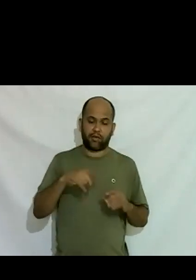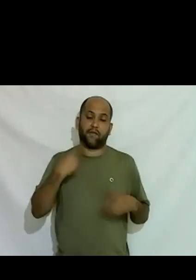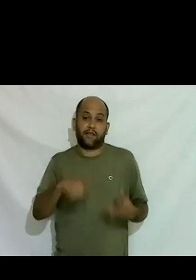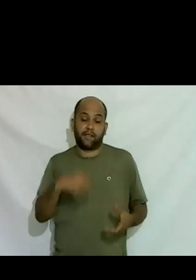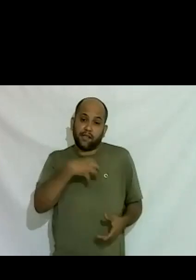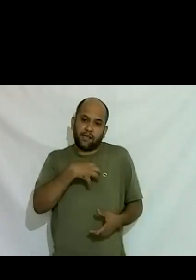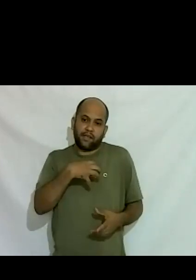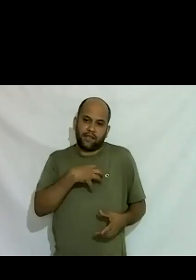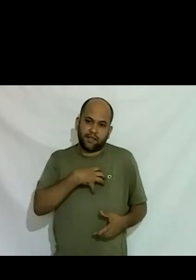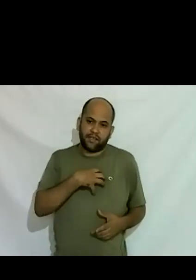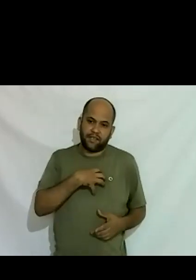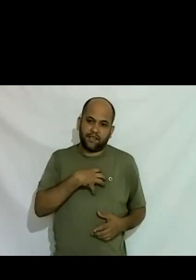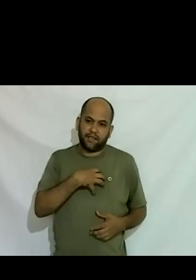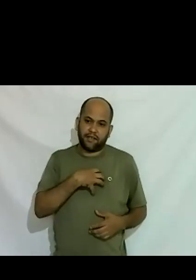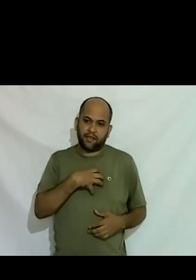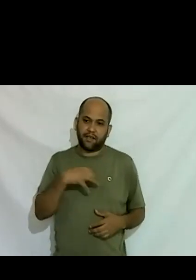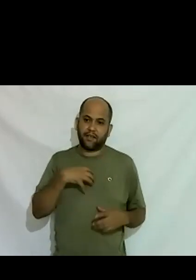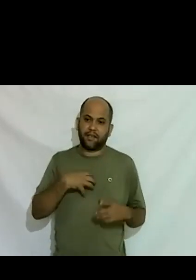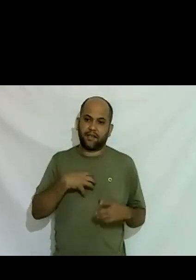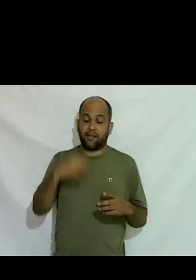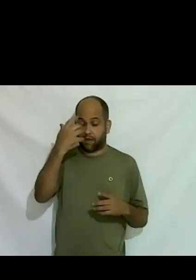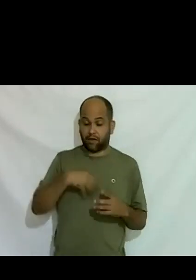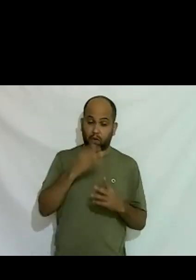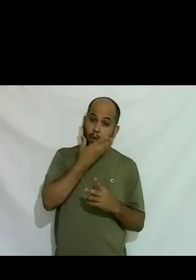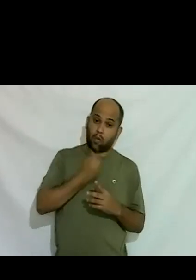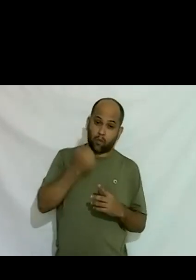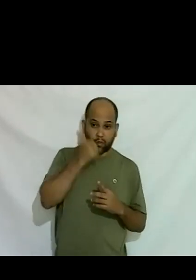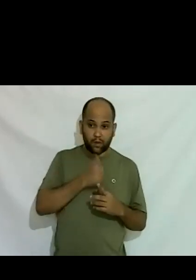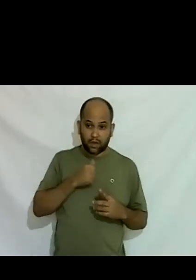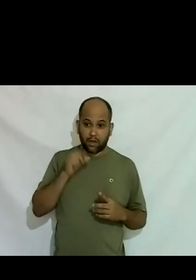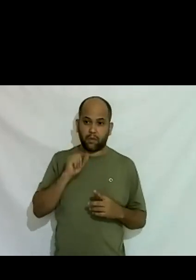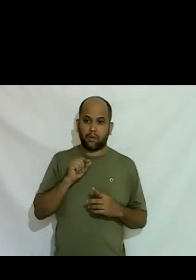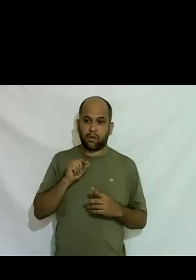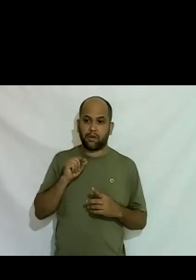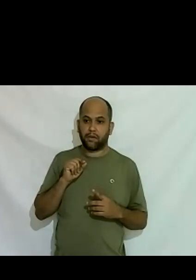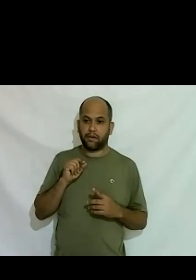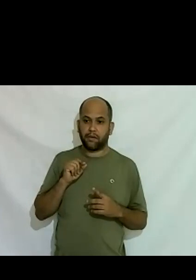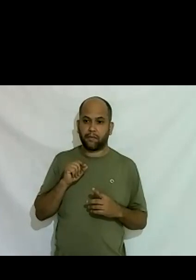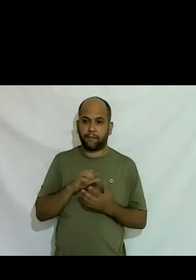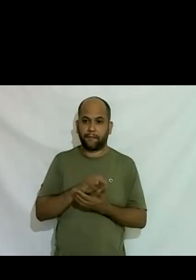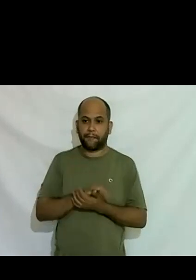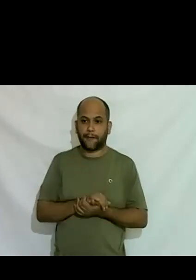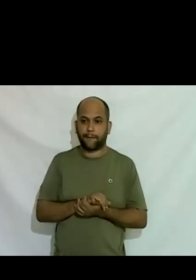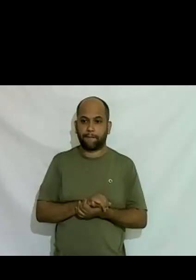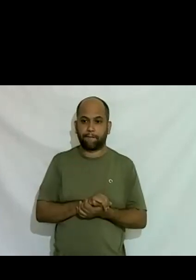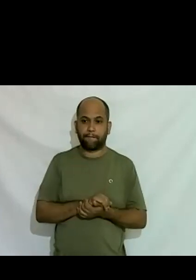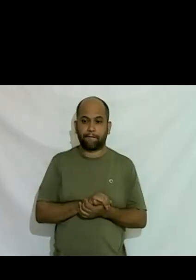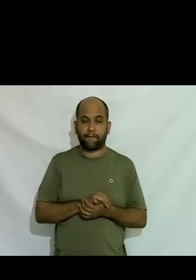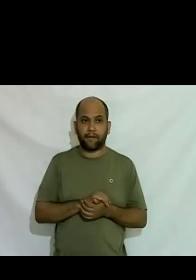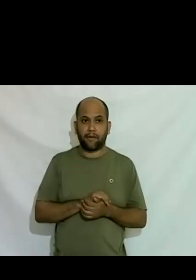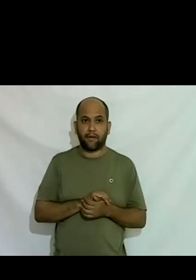nesse entre mulher entre ser homem mulher ou outra coisa qualquer como diz Letícia Lanz e aí